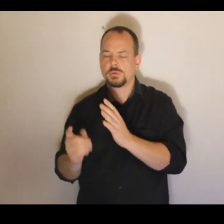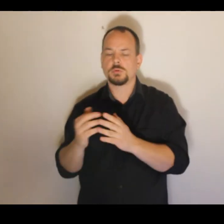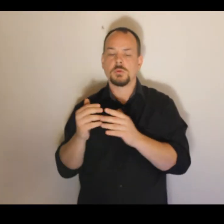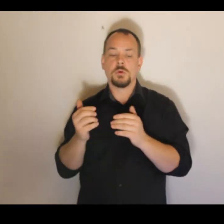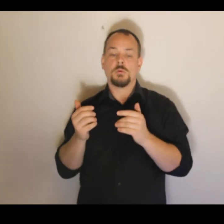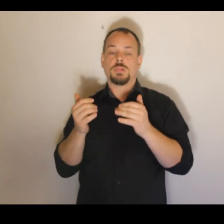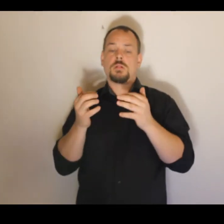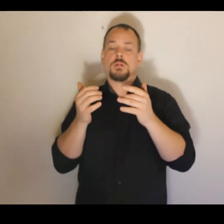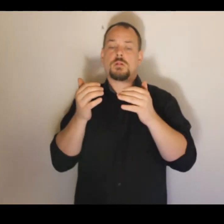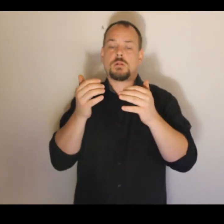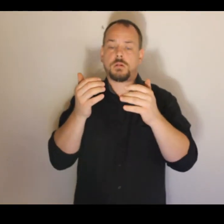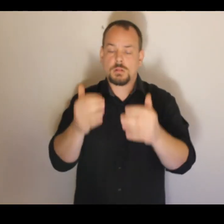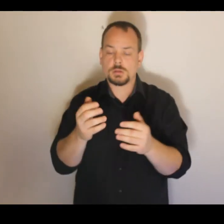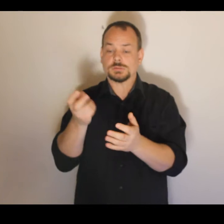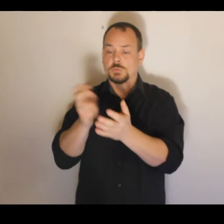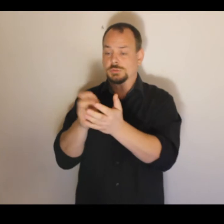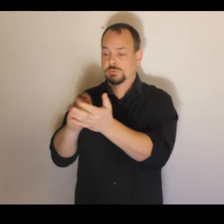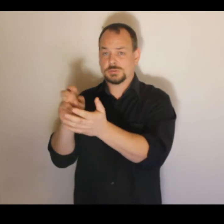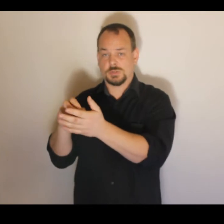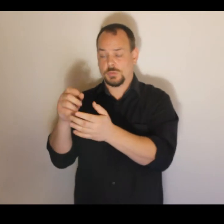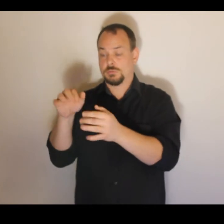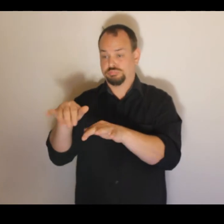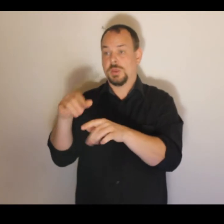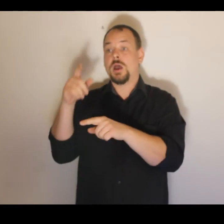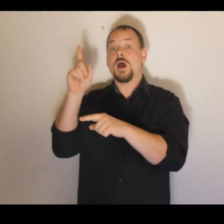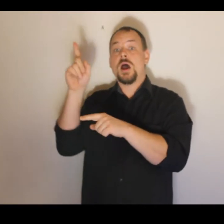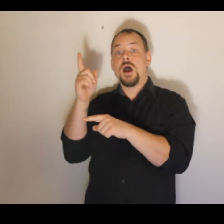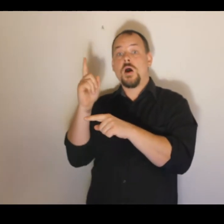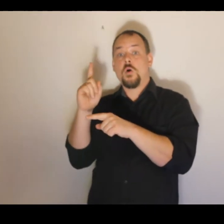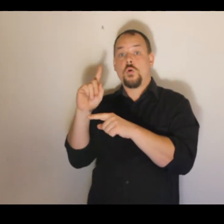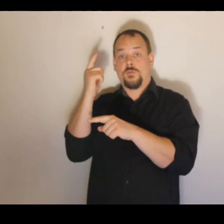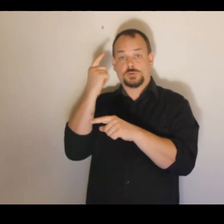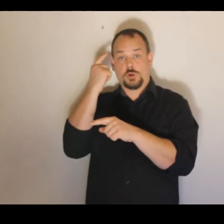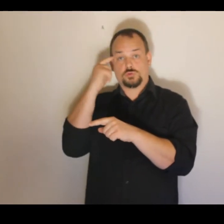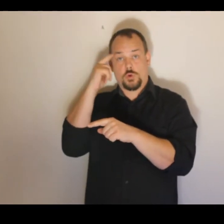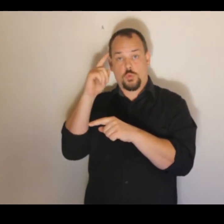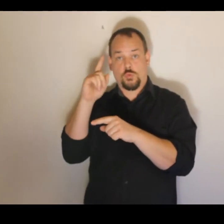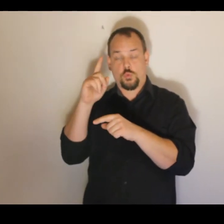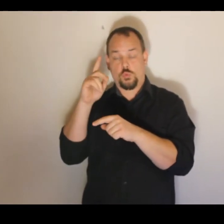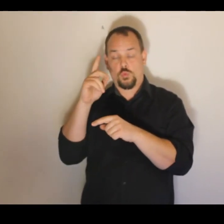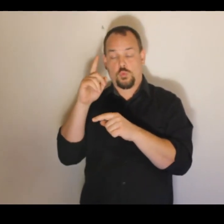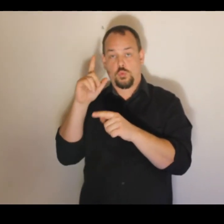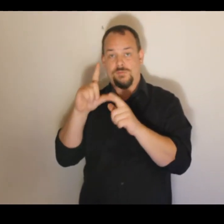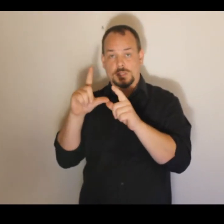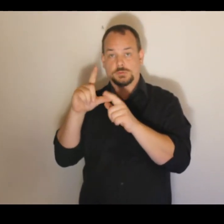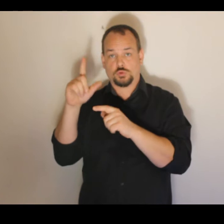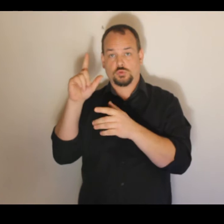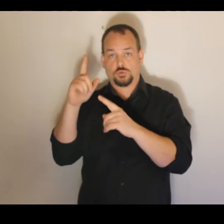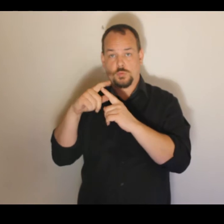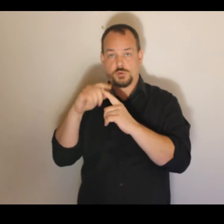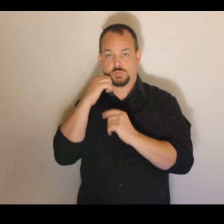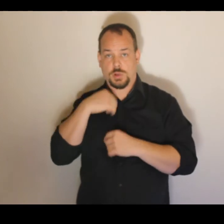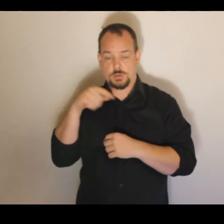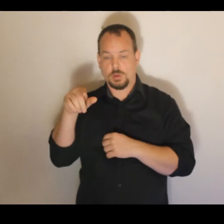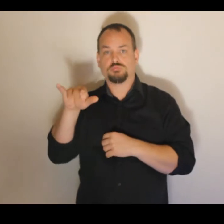šesti ose, které můžou pracovat každá sama a nebo, jak uvidíte dál, tady mohou spolupracovat v tom daném